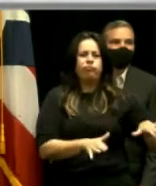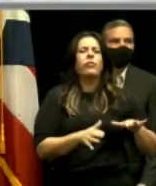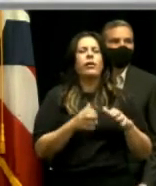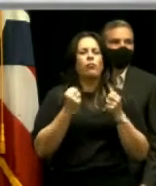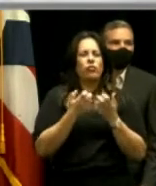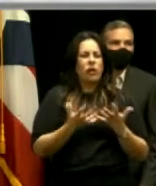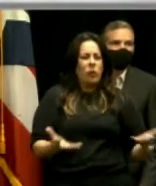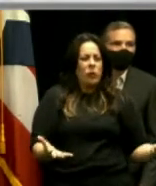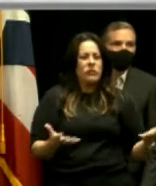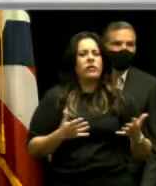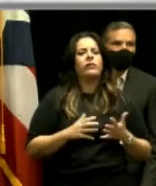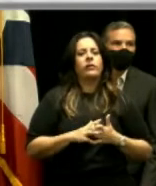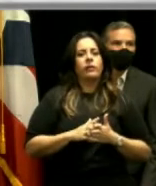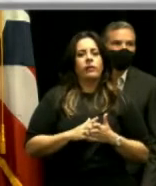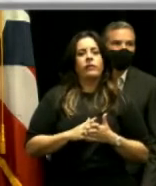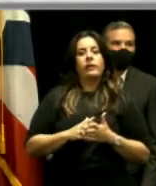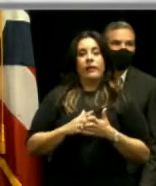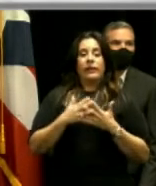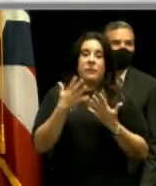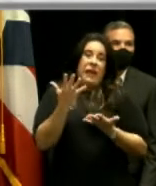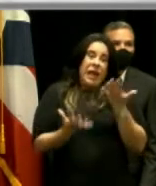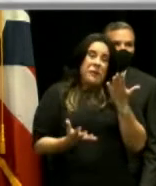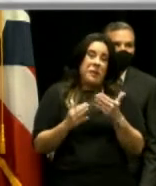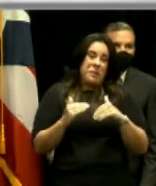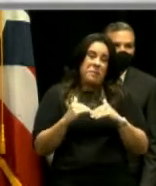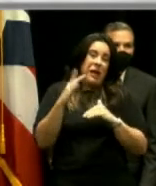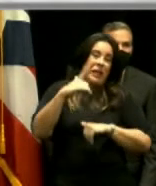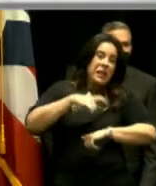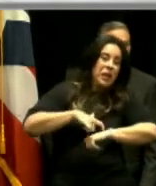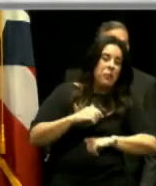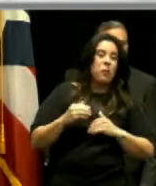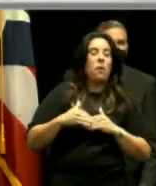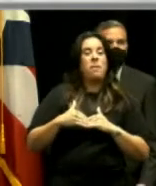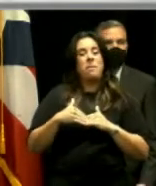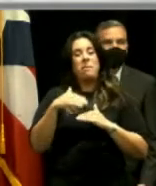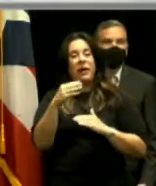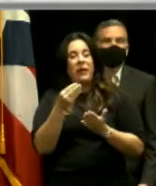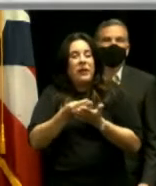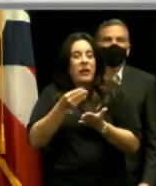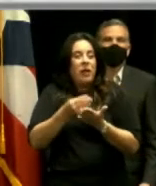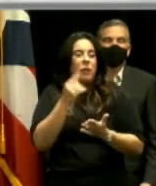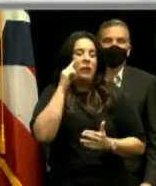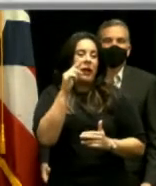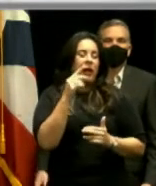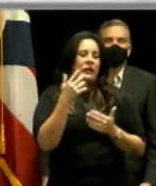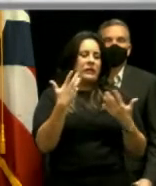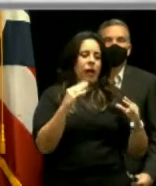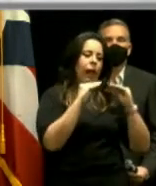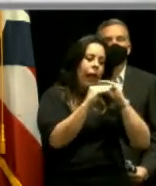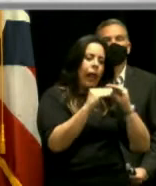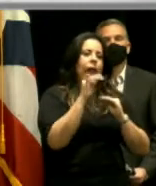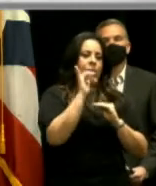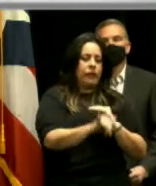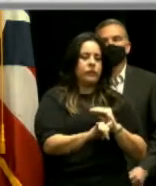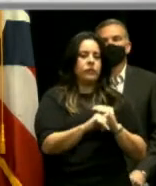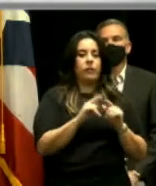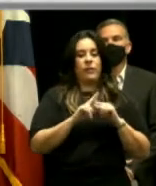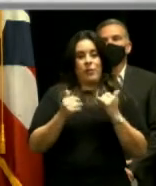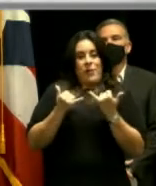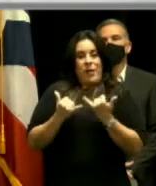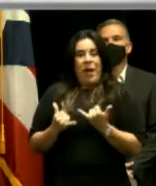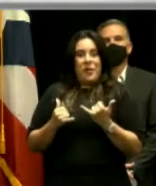muchísimas otras cosas, y que hubiera costado más tiempo, más dinero, en construir sobre lo que está allí. El que esta